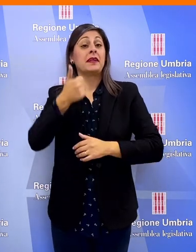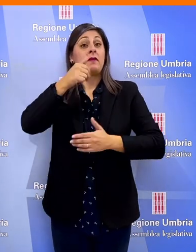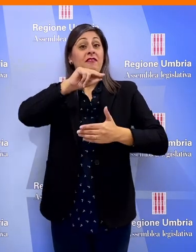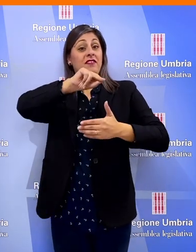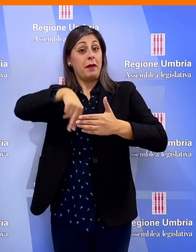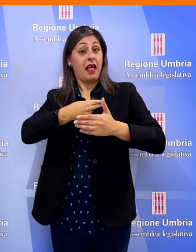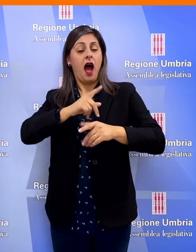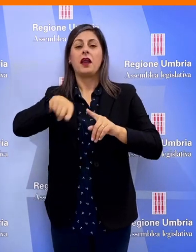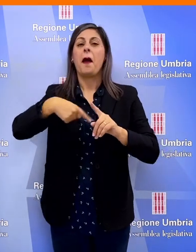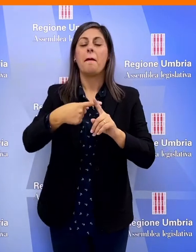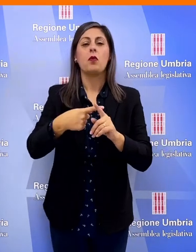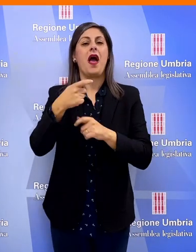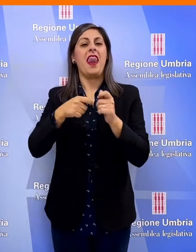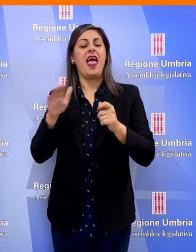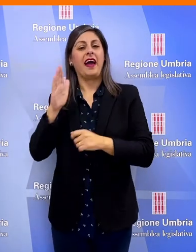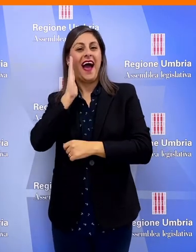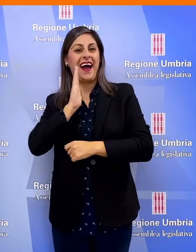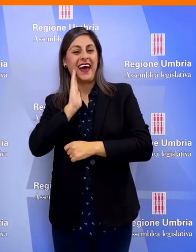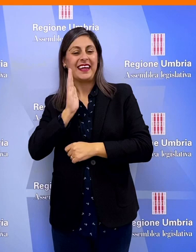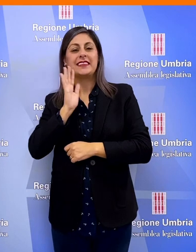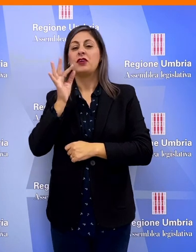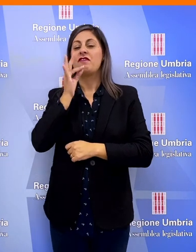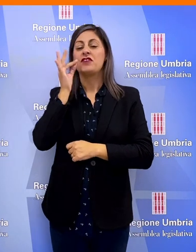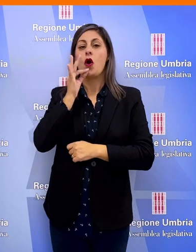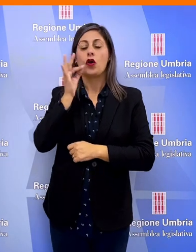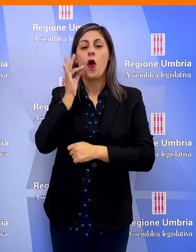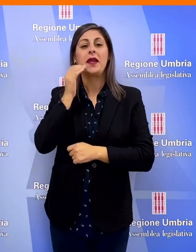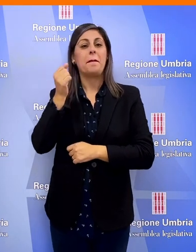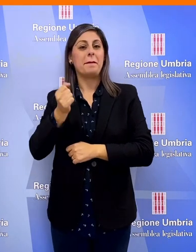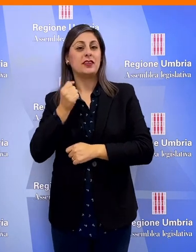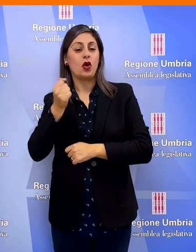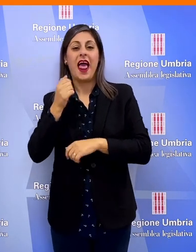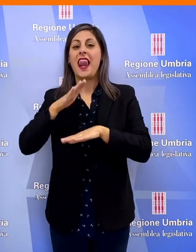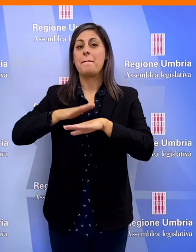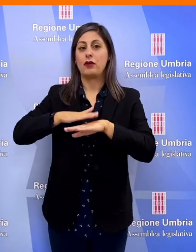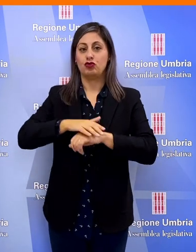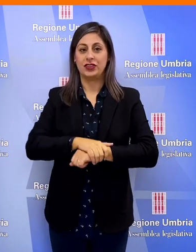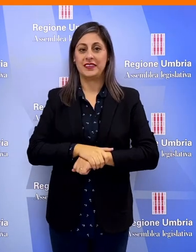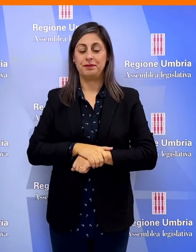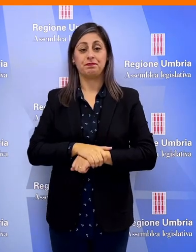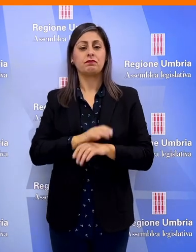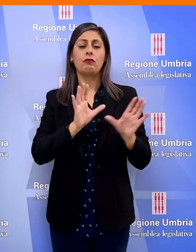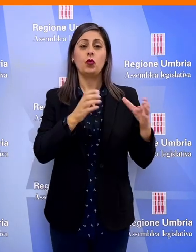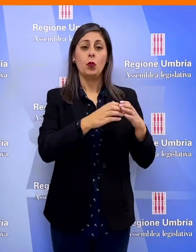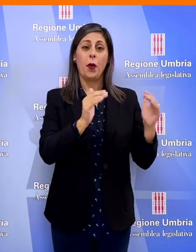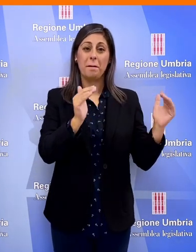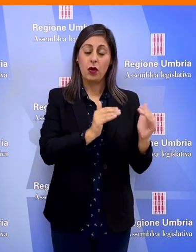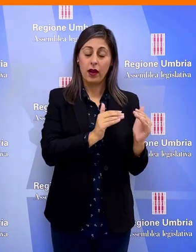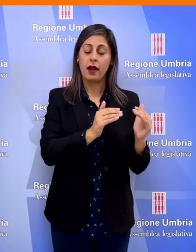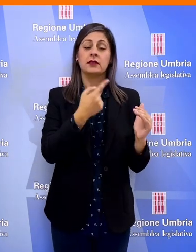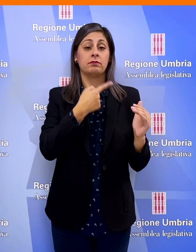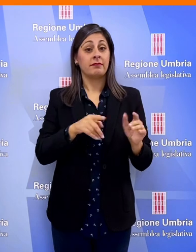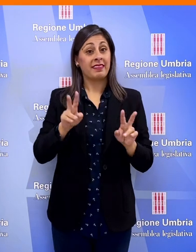misto, prima firmataria e poi per la Lega, Daniele Carissimi, Paola Fioroni, Stefano Pastorelli, Valerio Mancini i gruppi di